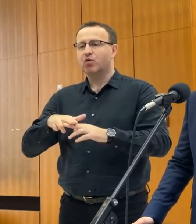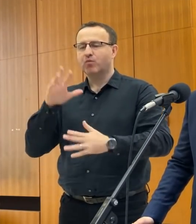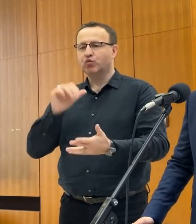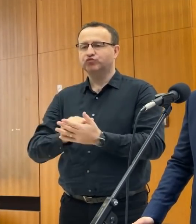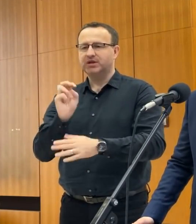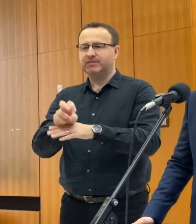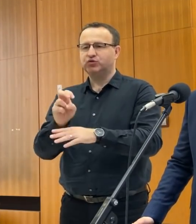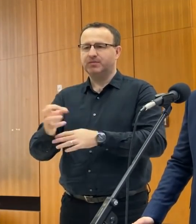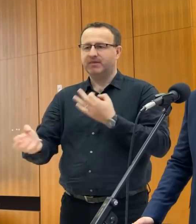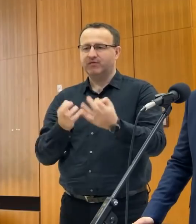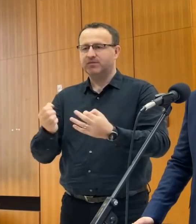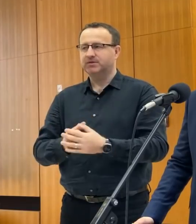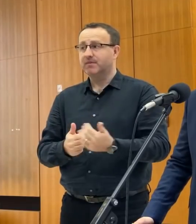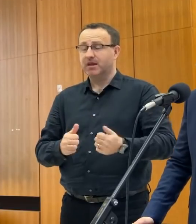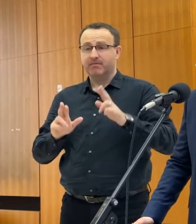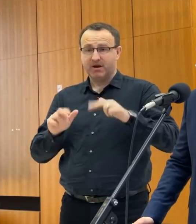sprístupníme.